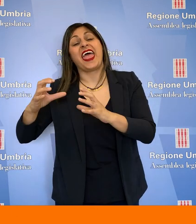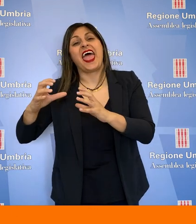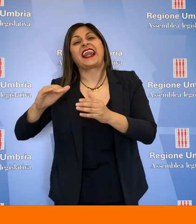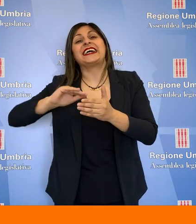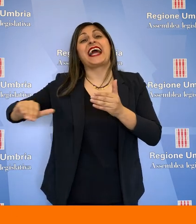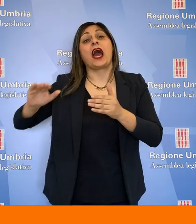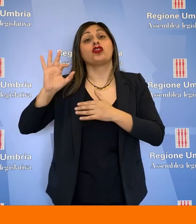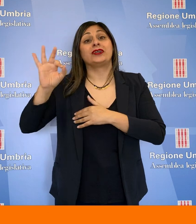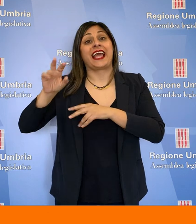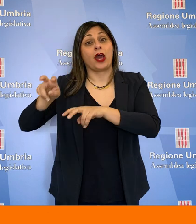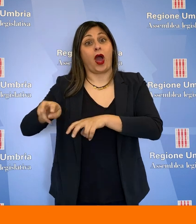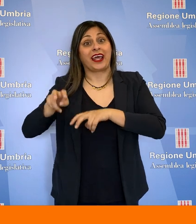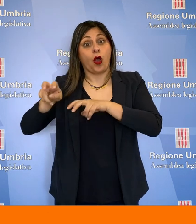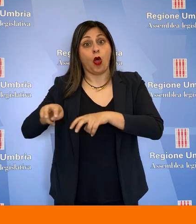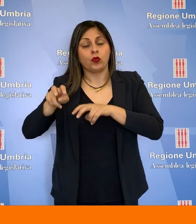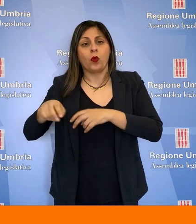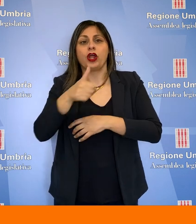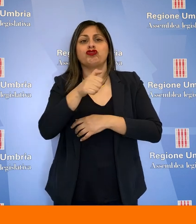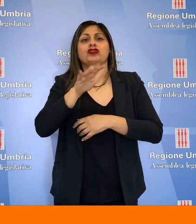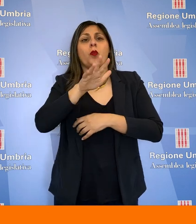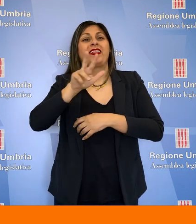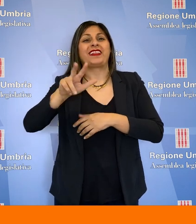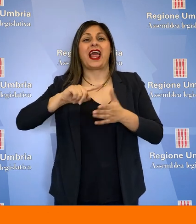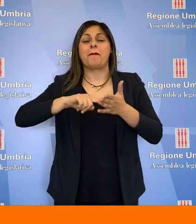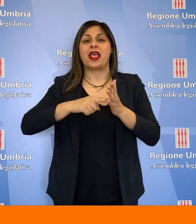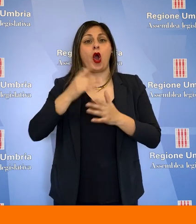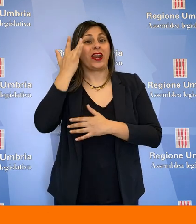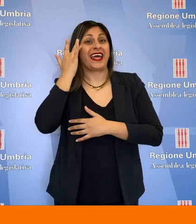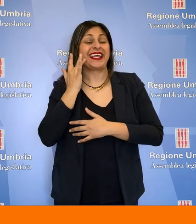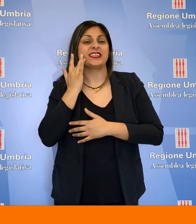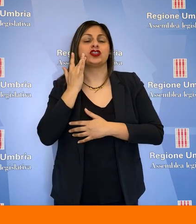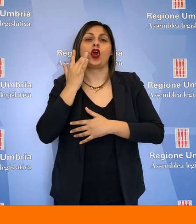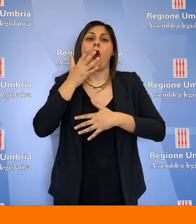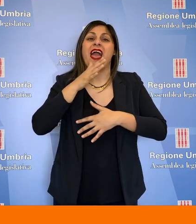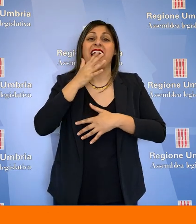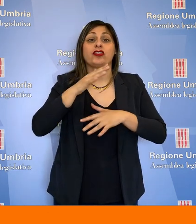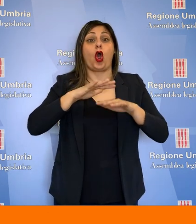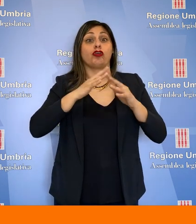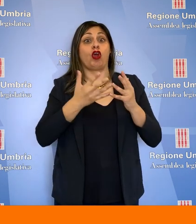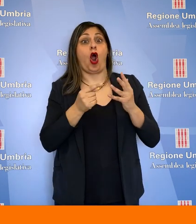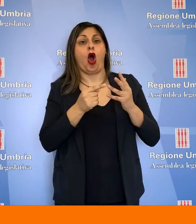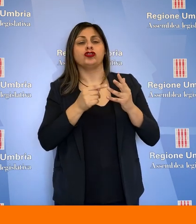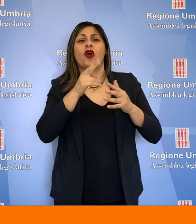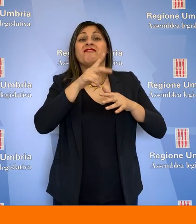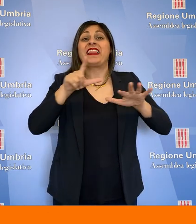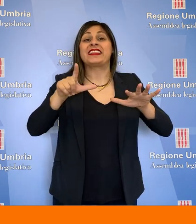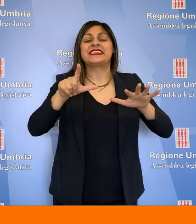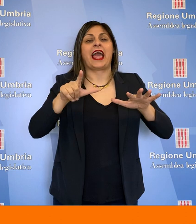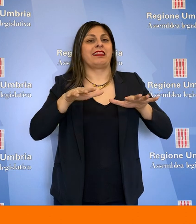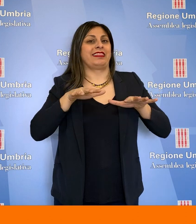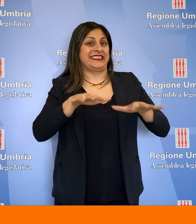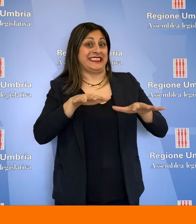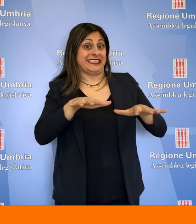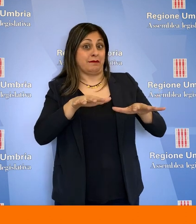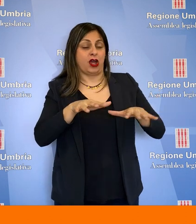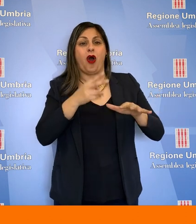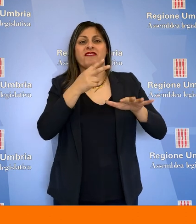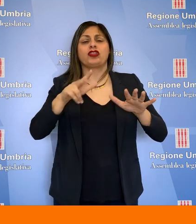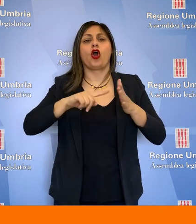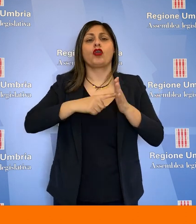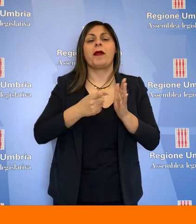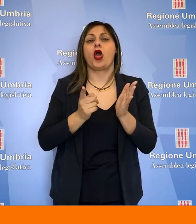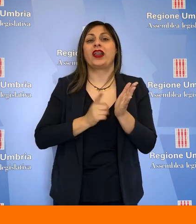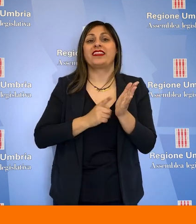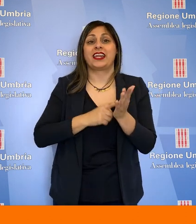filiera a scalto zero dell'agricoltura, 153 milioni per il rischio idrogeologico e 27 per quello sismico,